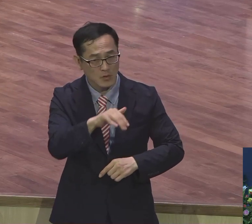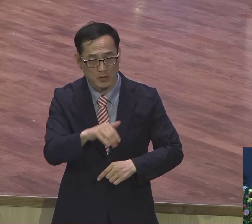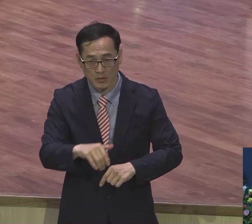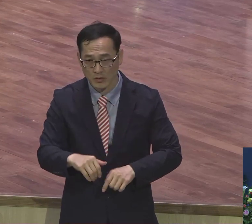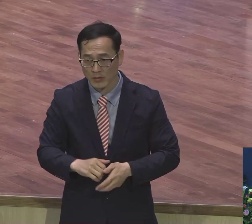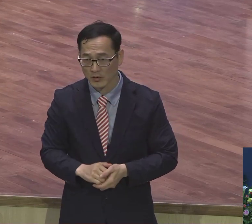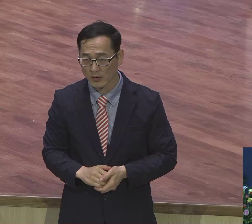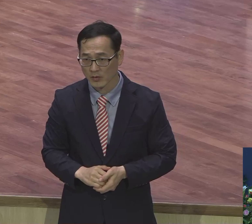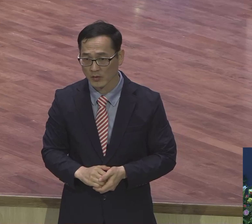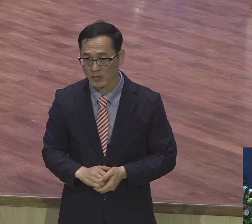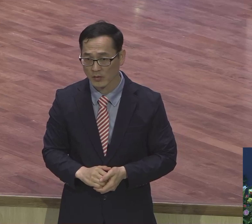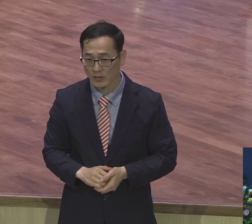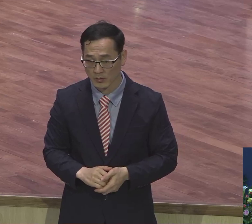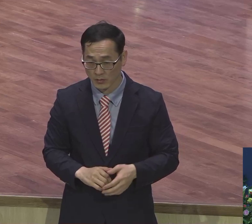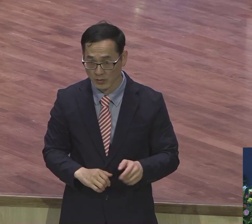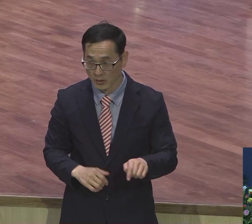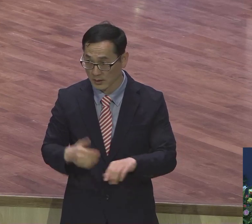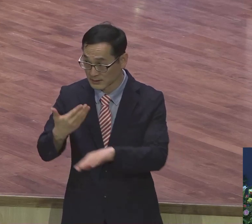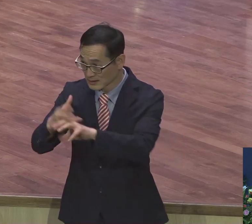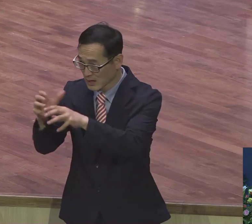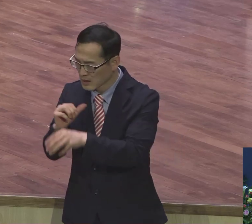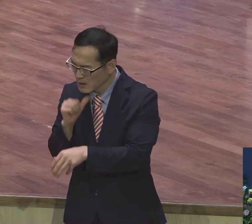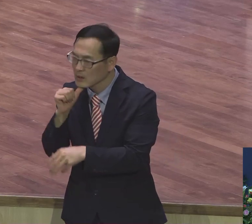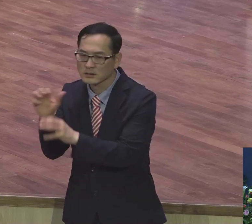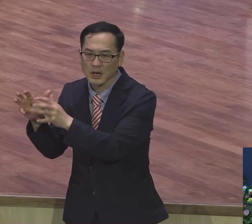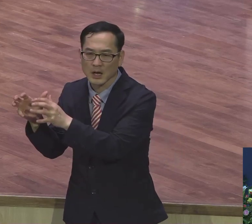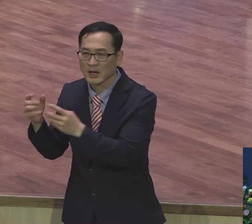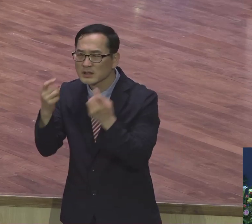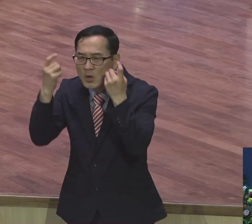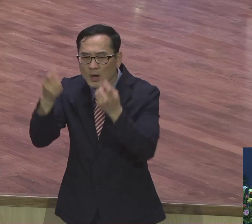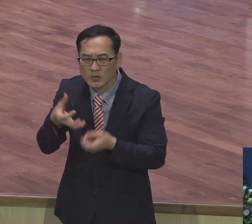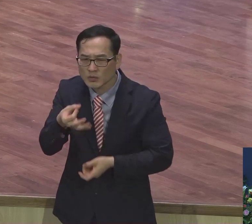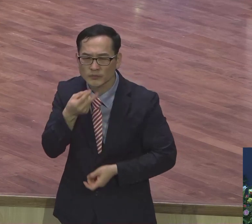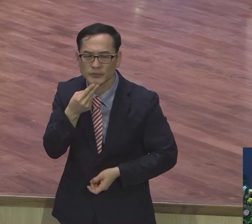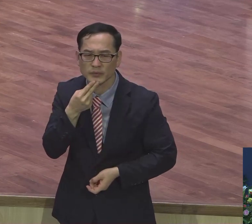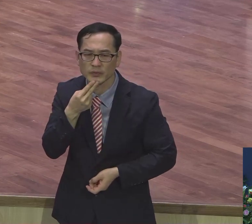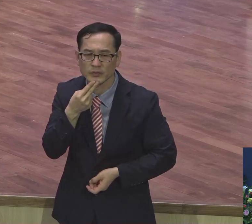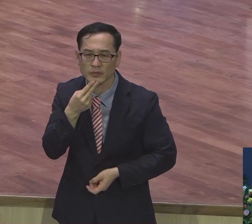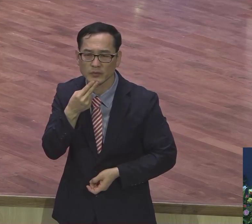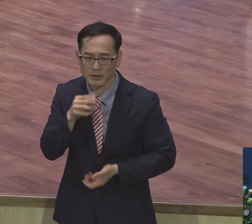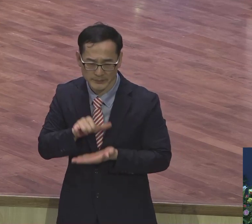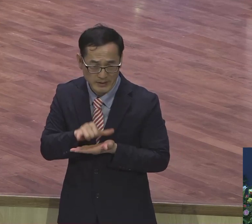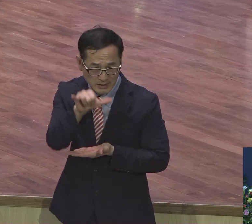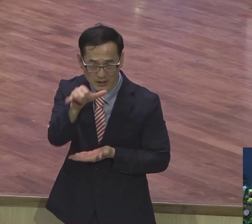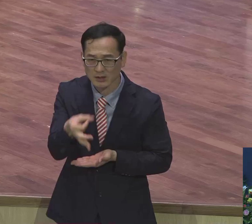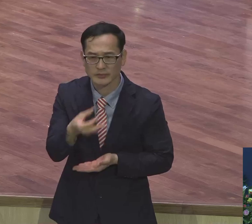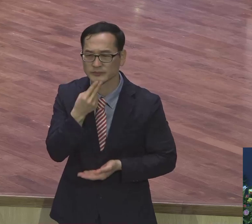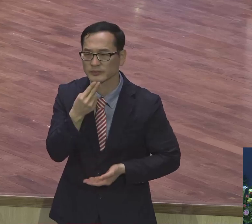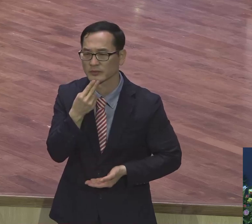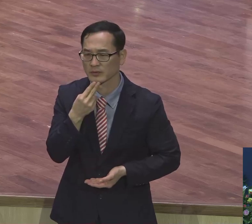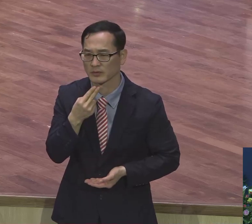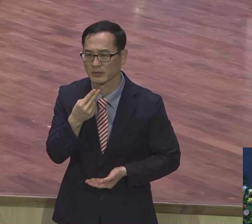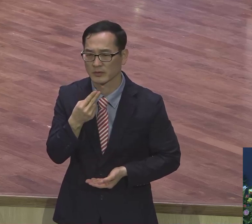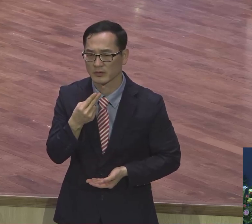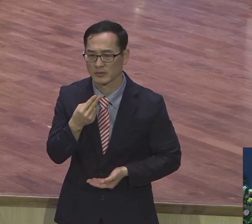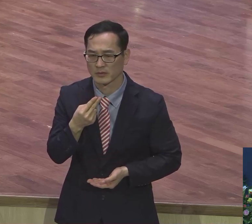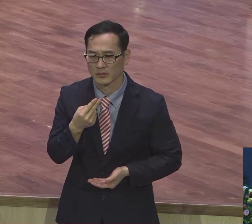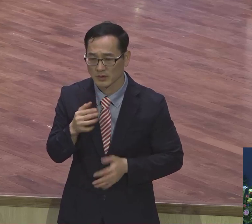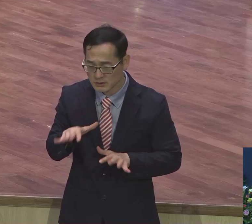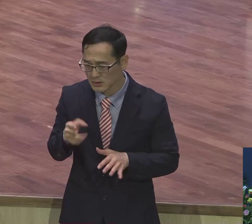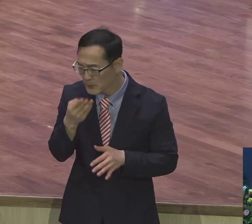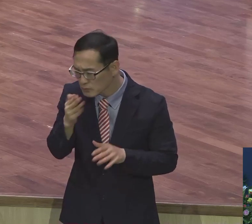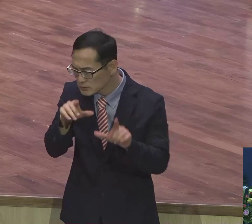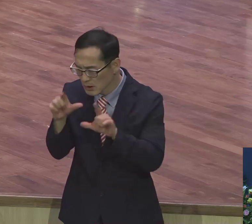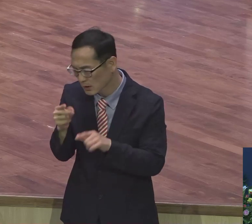사느냐 전혀 아니에요. 여행을 갈 만한 행동이 되느냐 전혀 아니에요. 당장